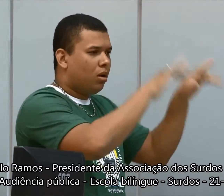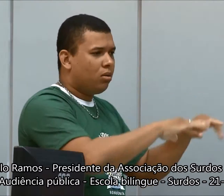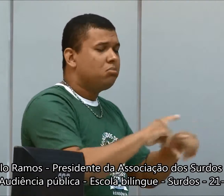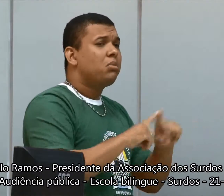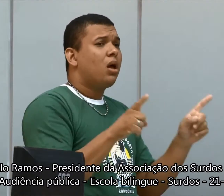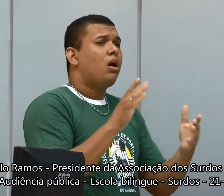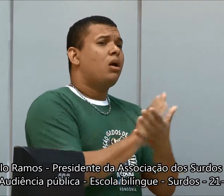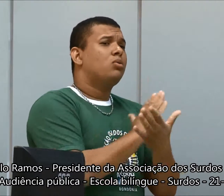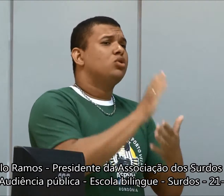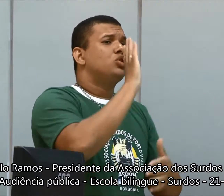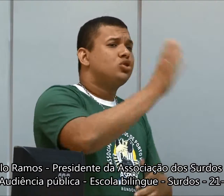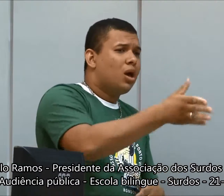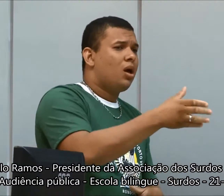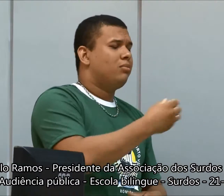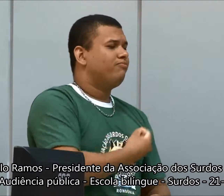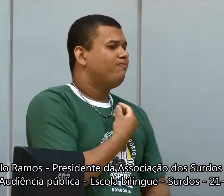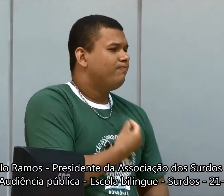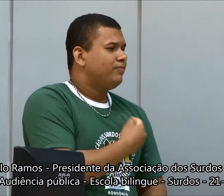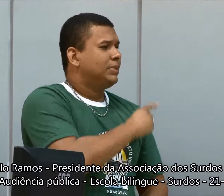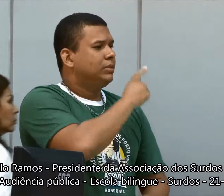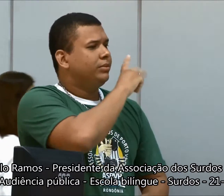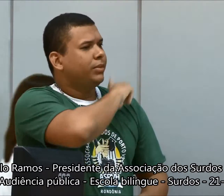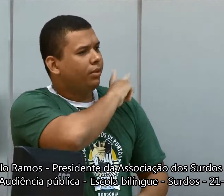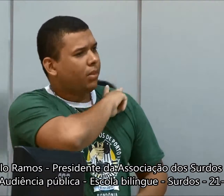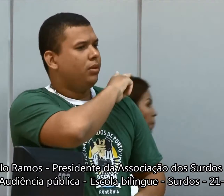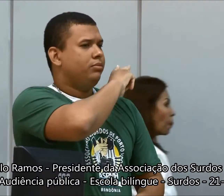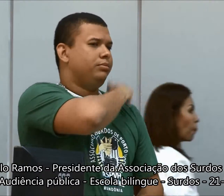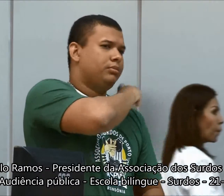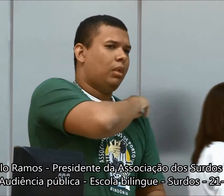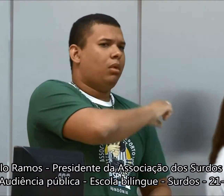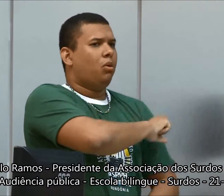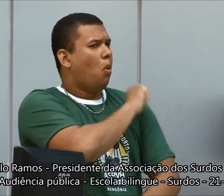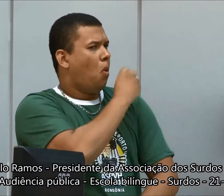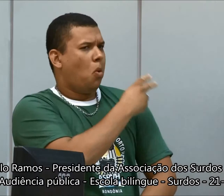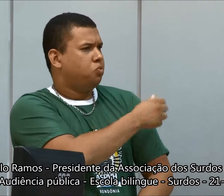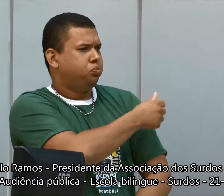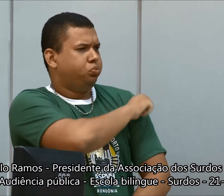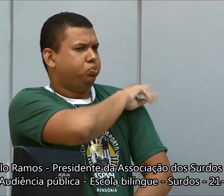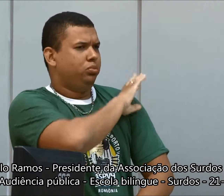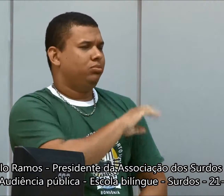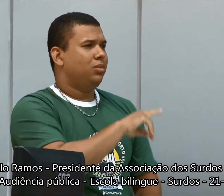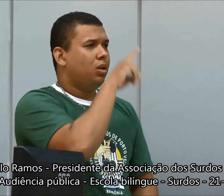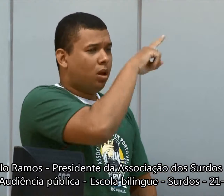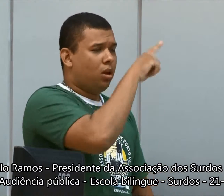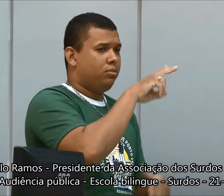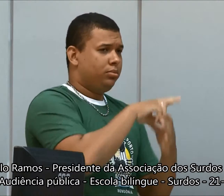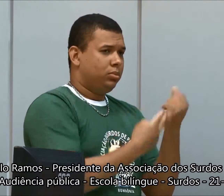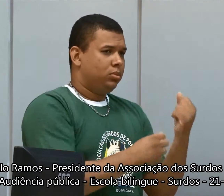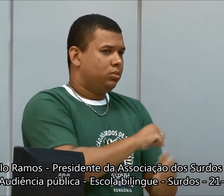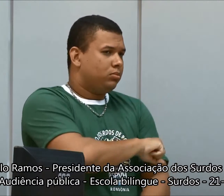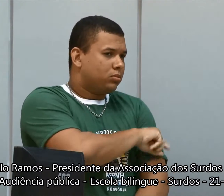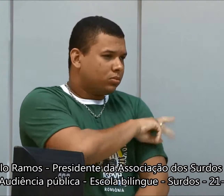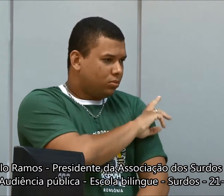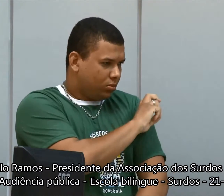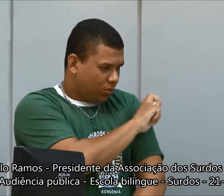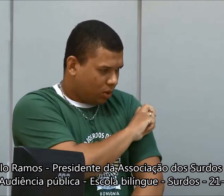estão aí, para a comunidade. Tem muita gente que está no segundo, terceiro, no ensino fundamental, né?